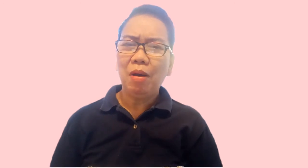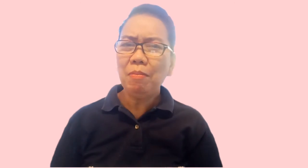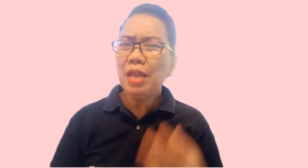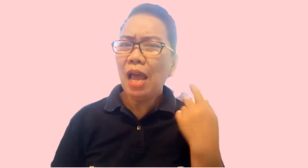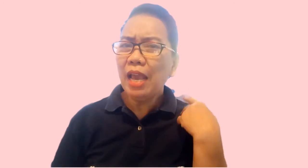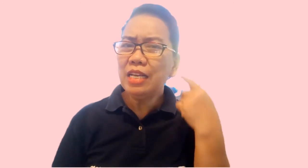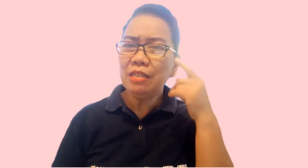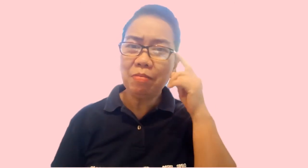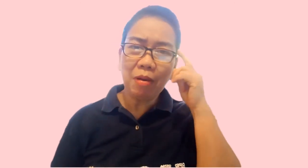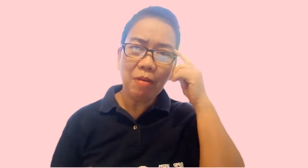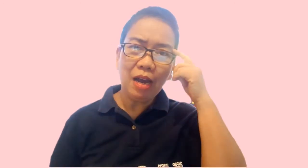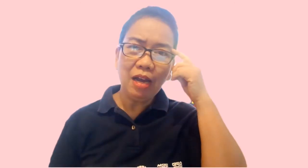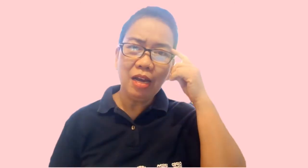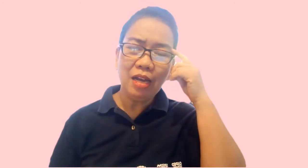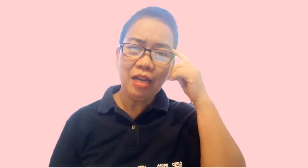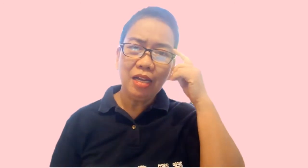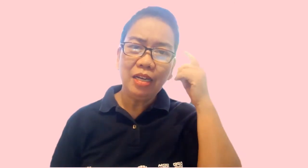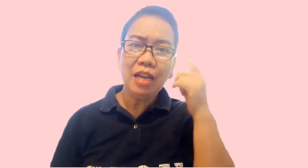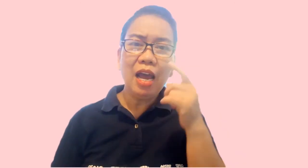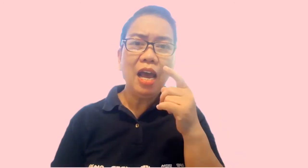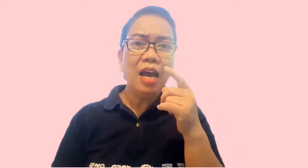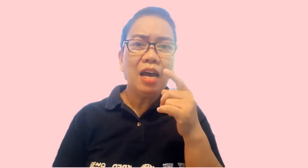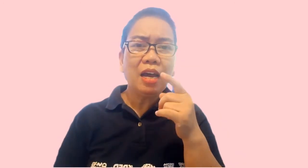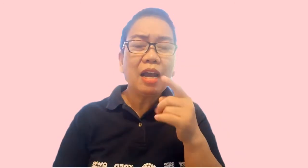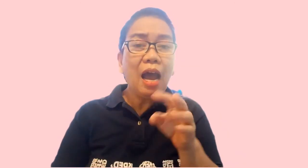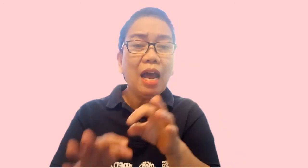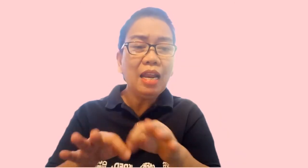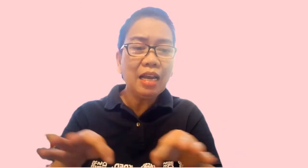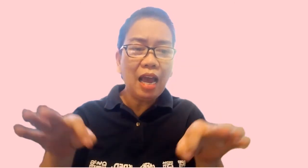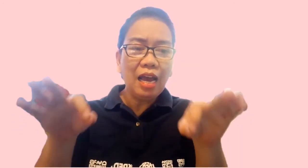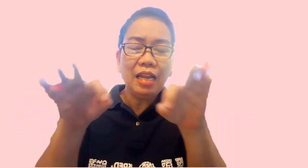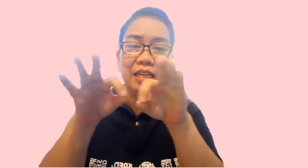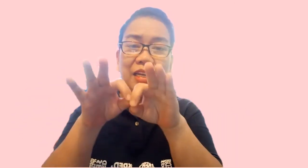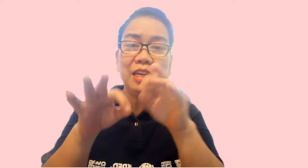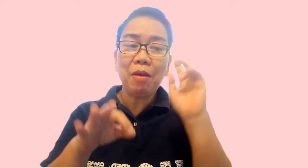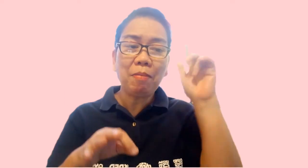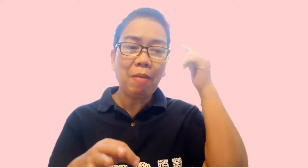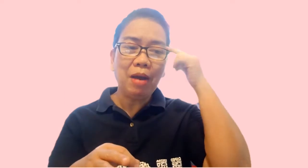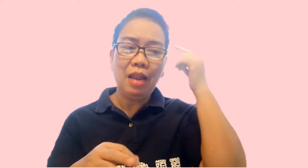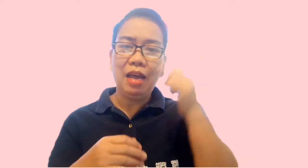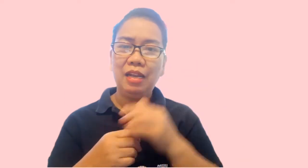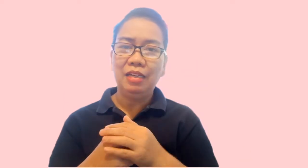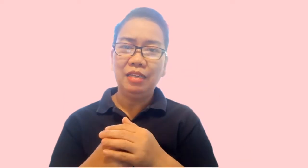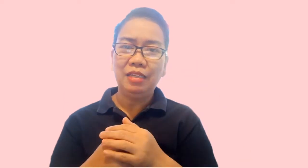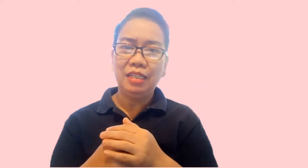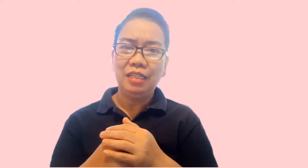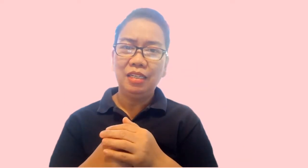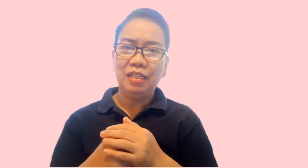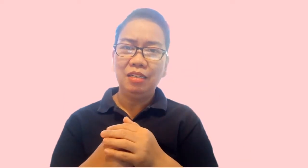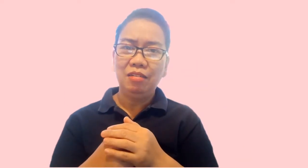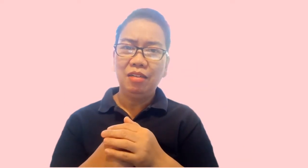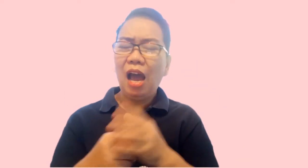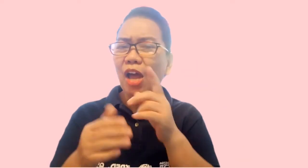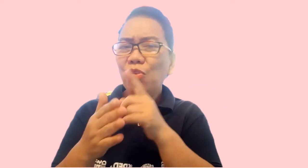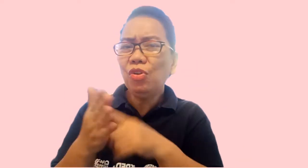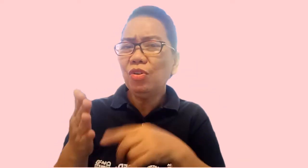may naisip ka ba na kahalagahan ng pamahalaan? Ano yung